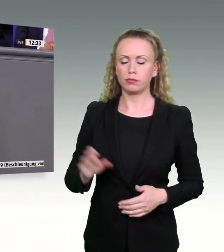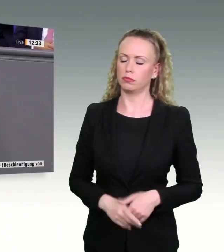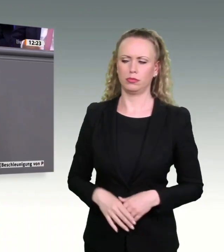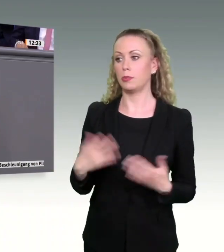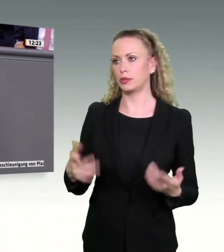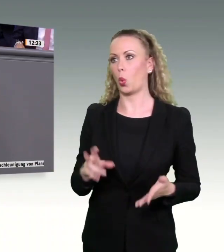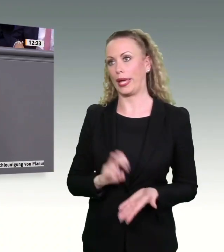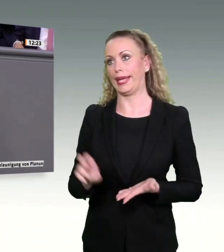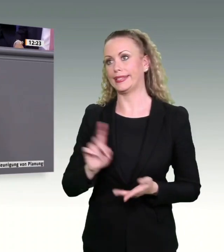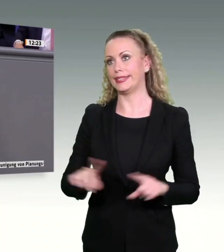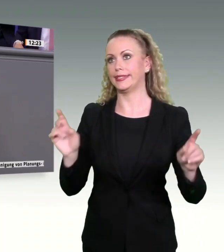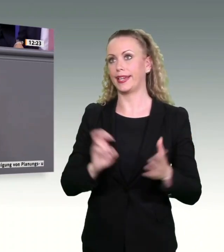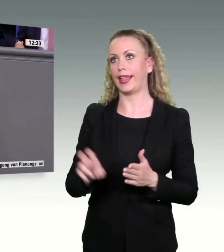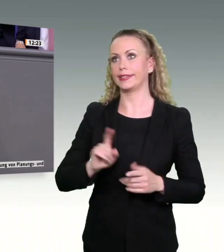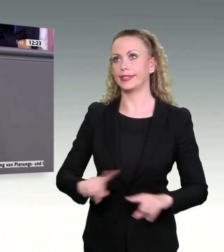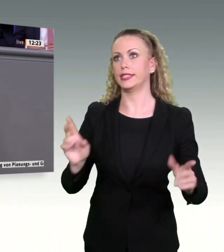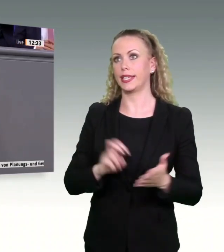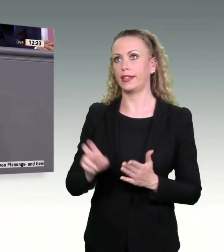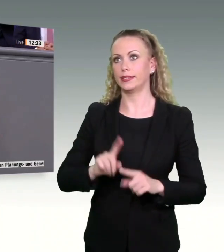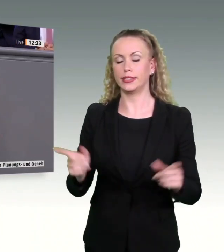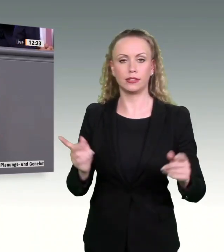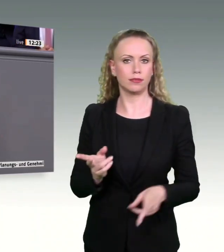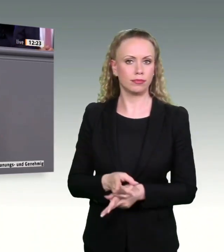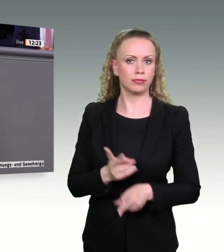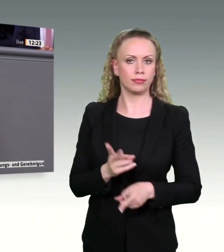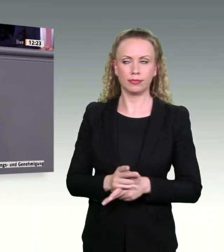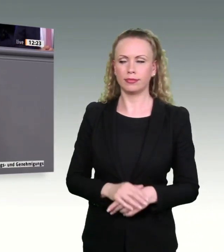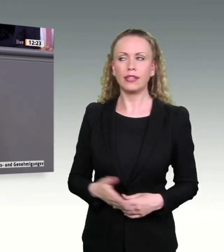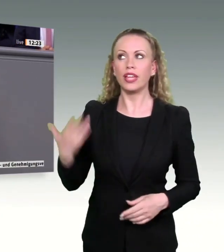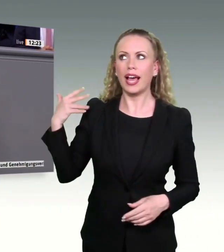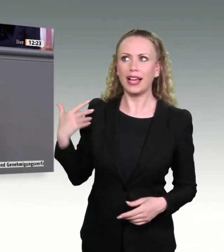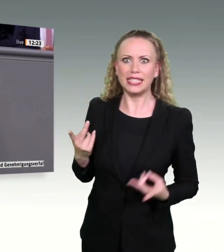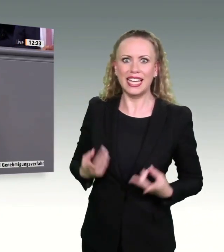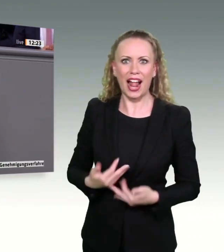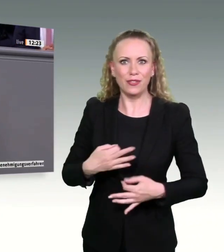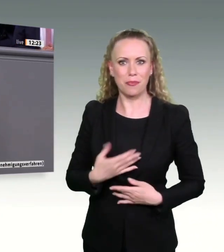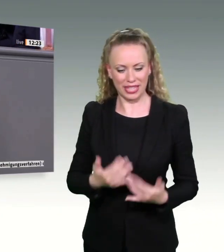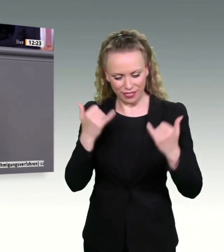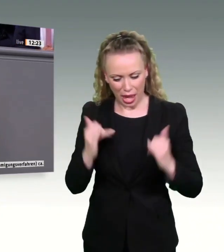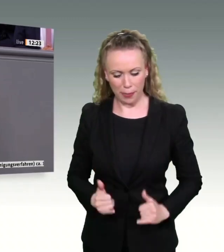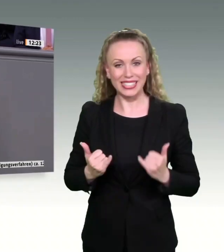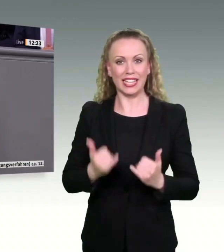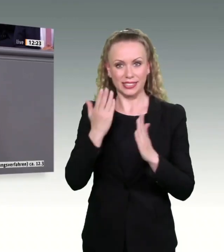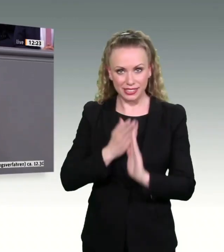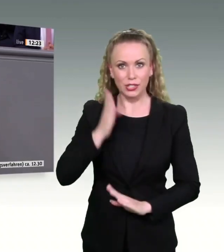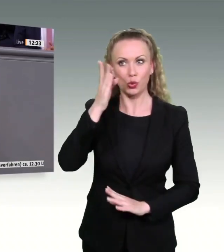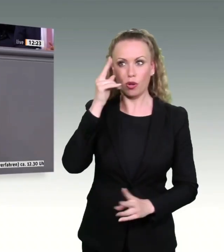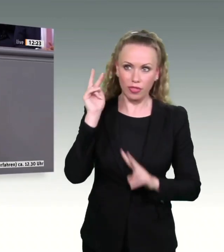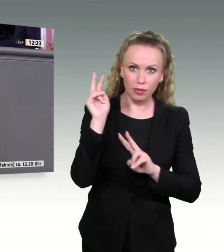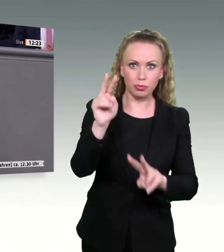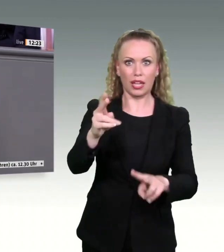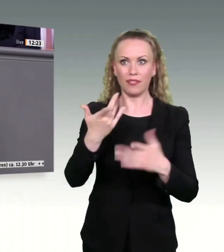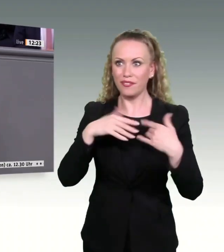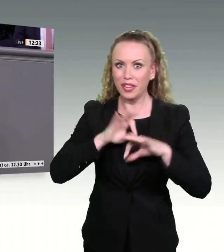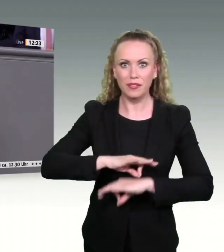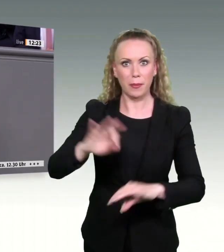Warum alles nicht möglich war in der Vergangenheit, ist mir heute egal. Wir schauen ab heute in die Zukunft und verbessern die Situation. Das ist unser Ziel. Vielen